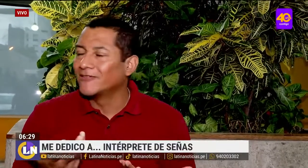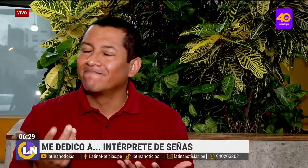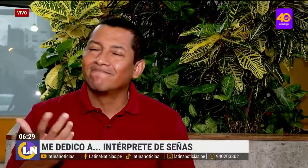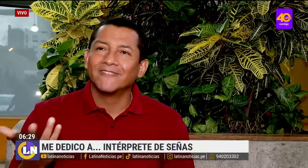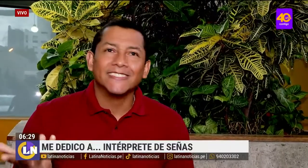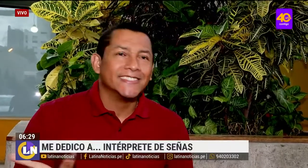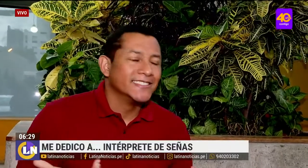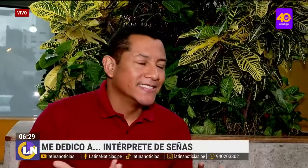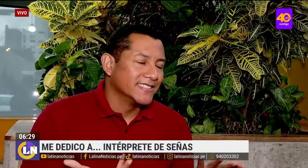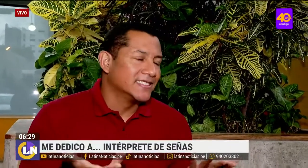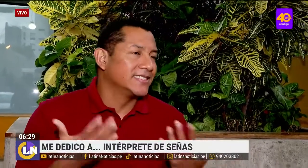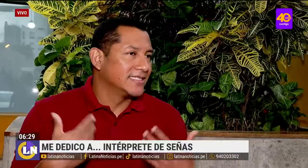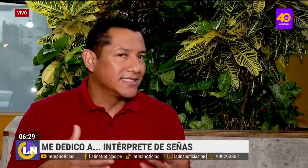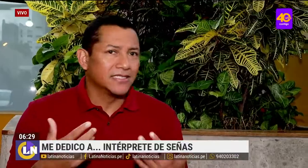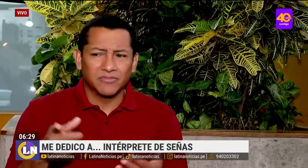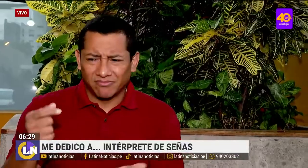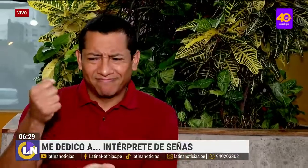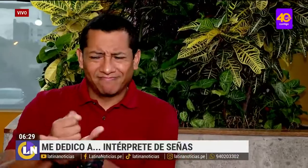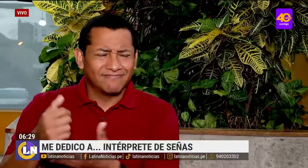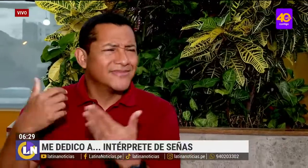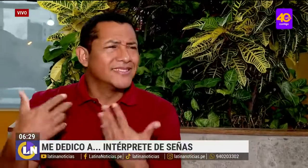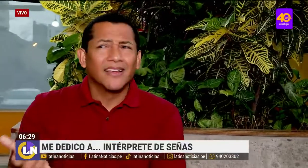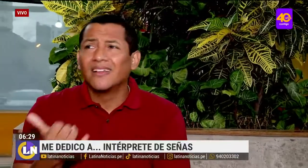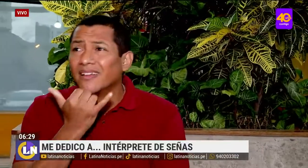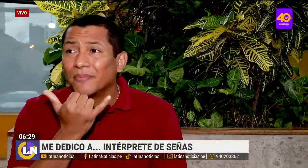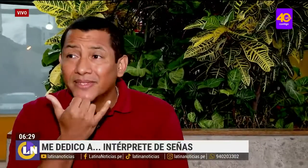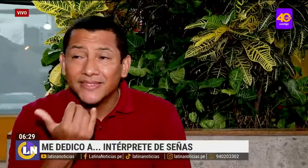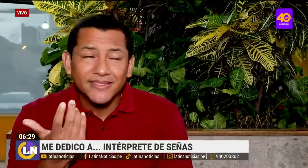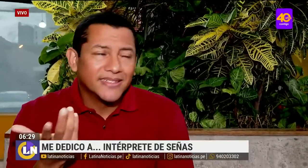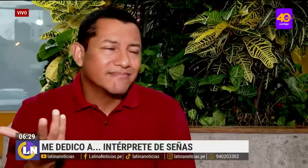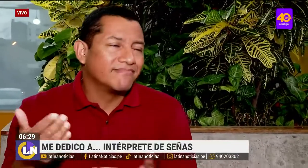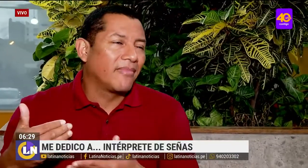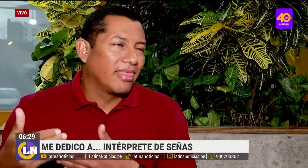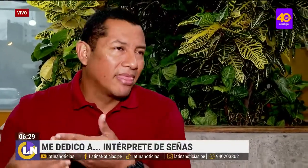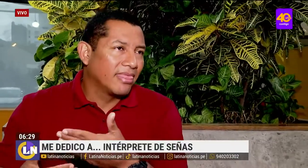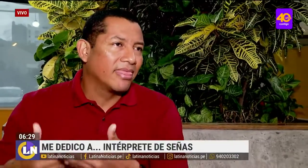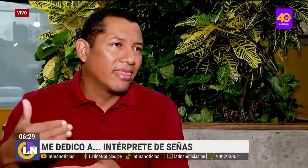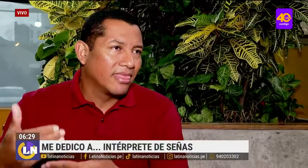sufrimiento para mí. Ya estaba aprobada la ley, pero seguían en lo mismo.